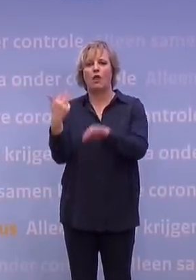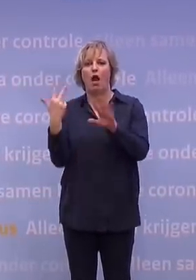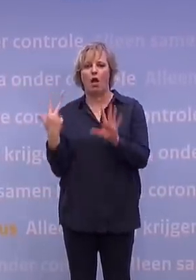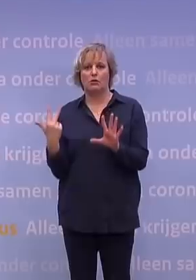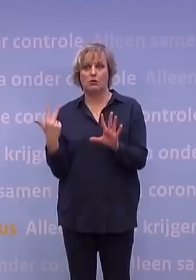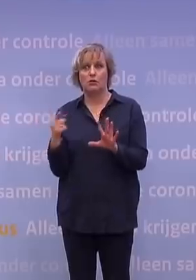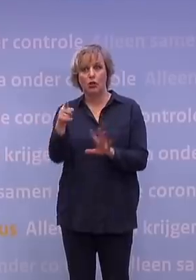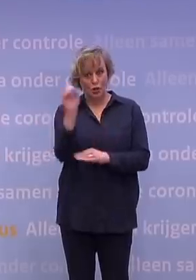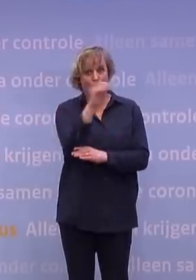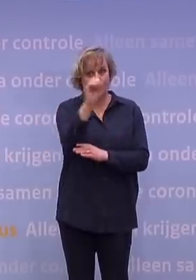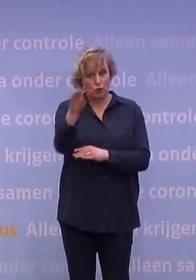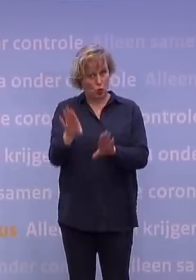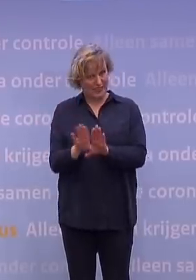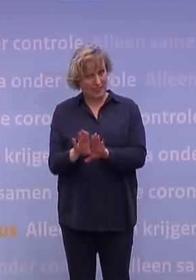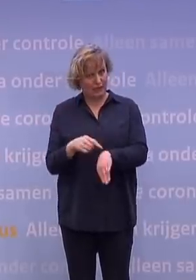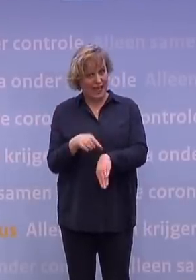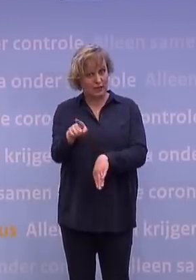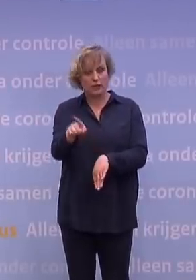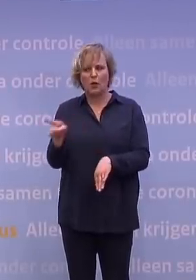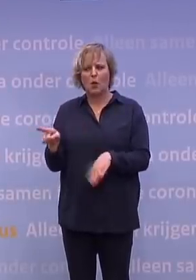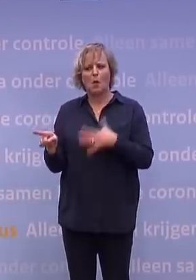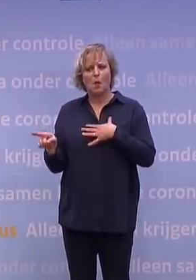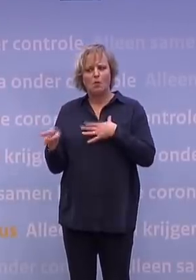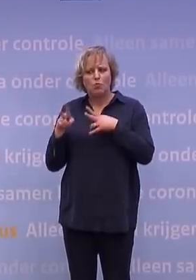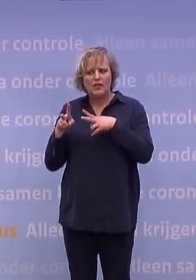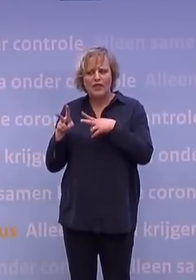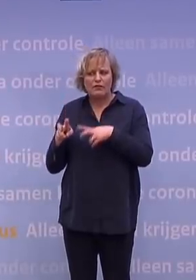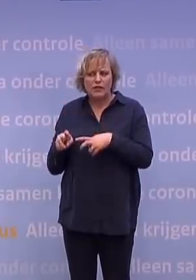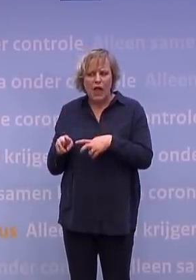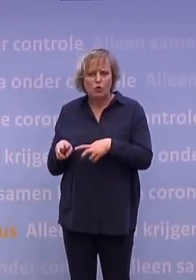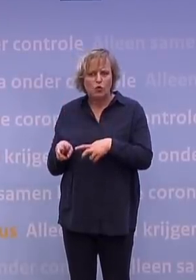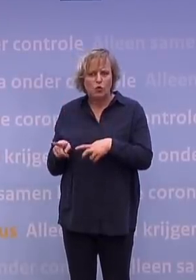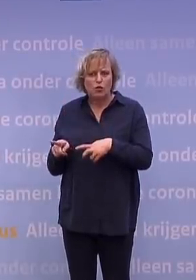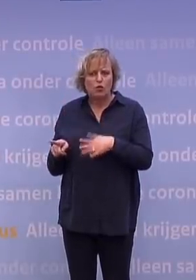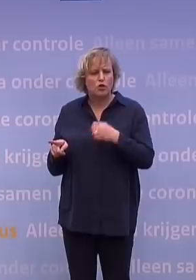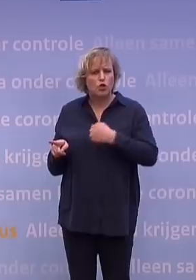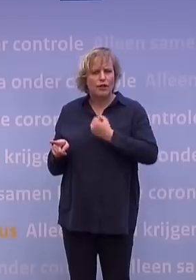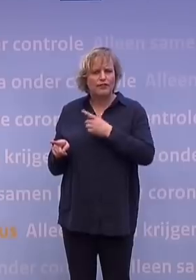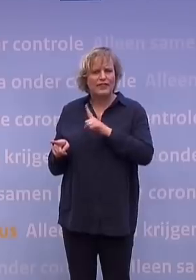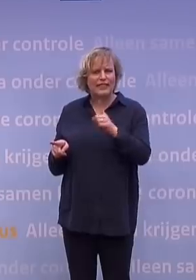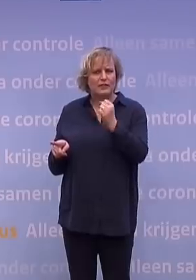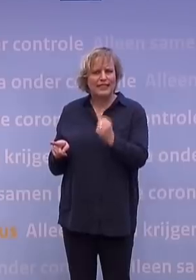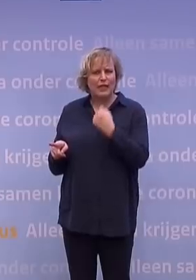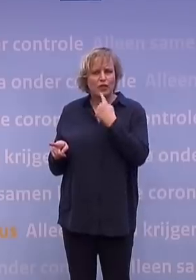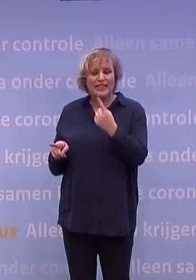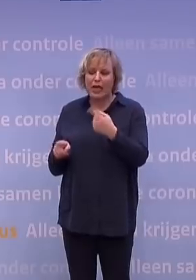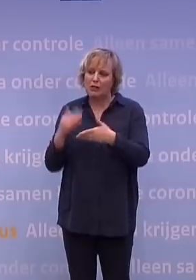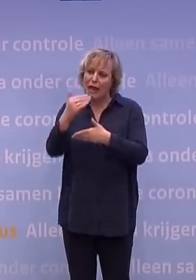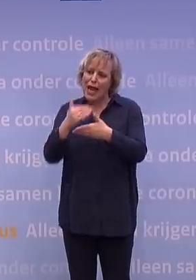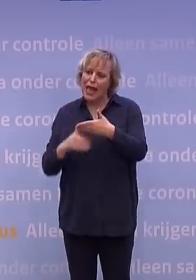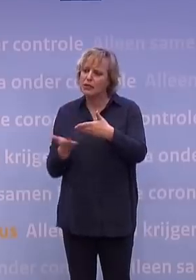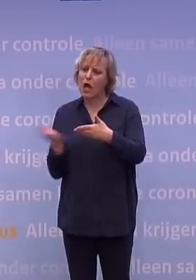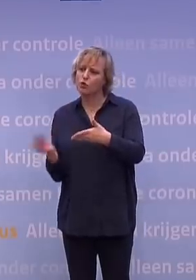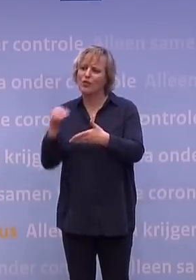En het bezorgen ook? Ga ik voor u uitzoeken. Even kijken hoor. Dat durf ik niet met zekerheid te zeggen. Er staat hier niet op mijn lijstje